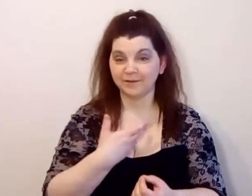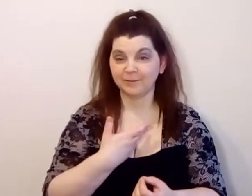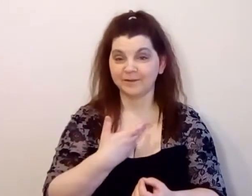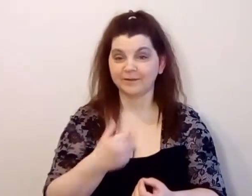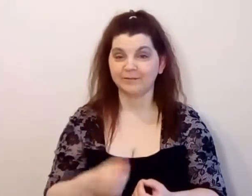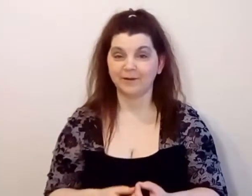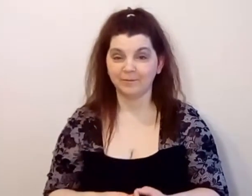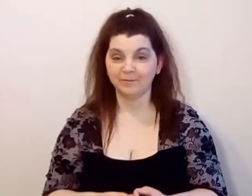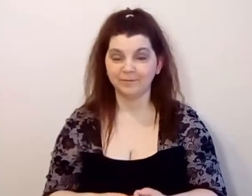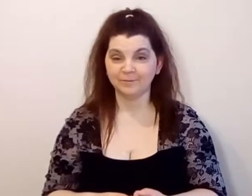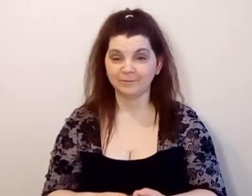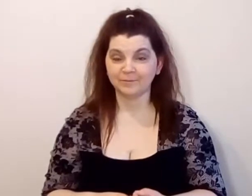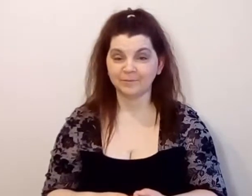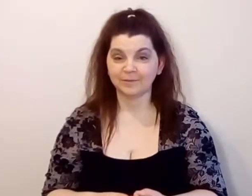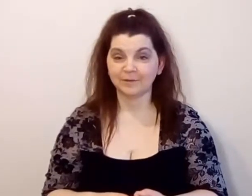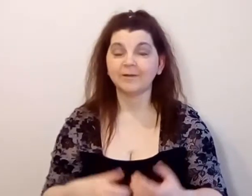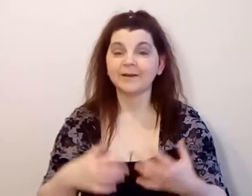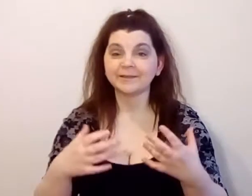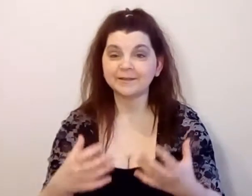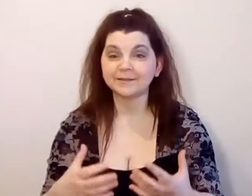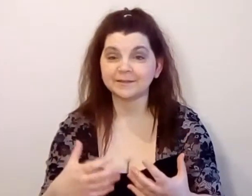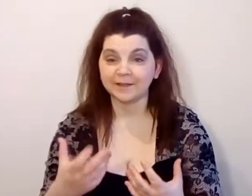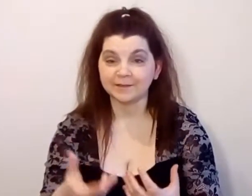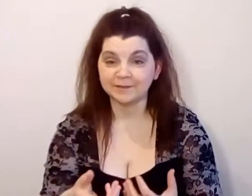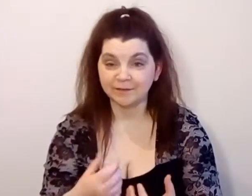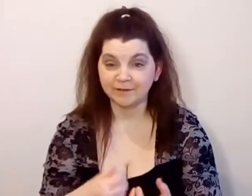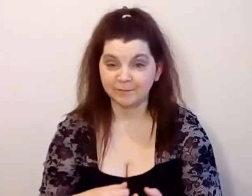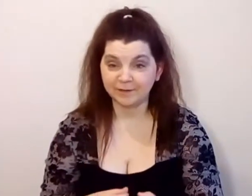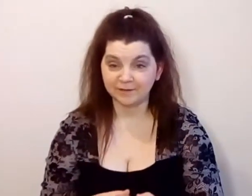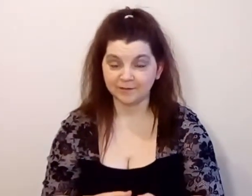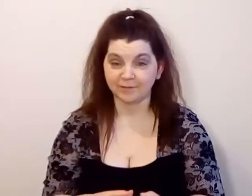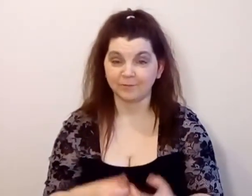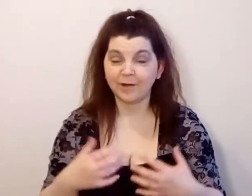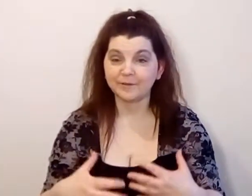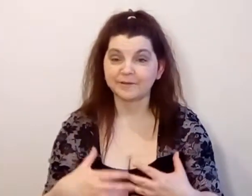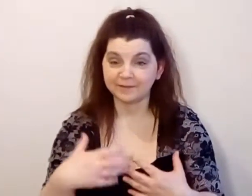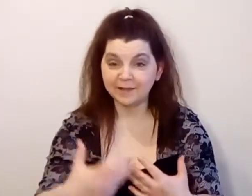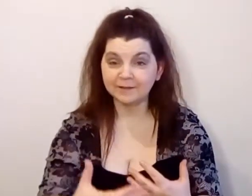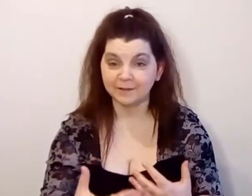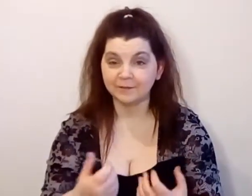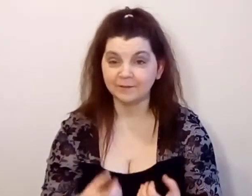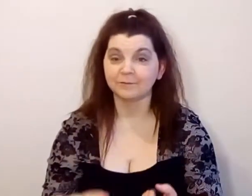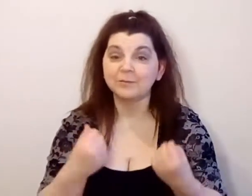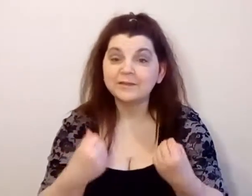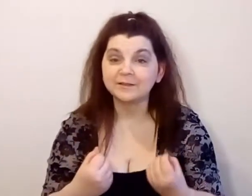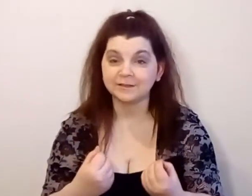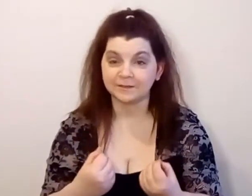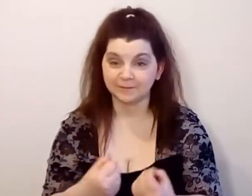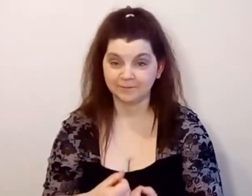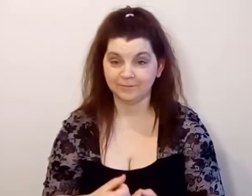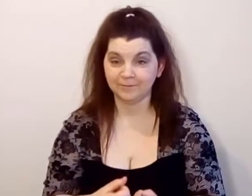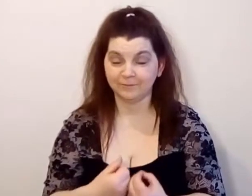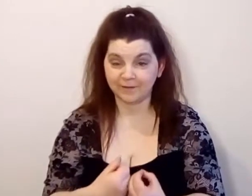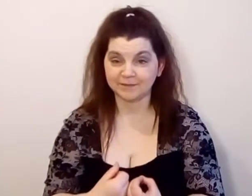именно к вам? Вы хотите стать человеком-магнитом? Вам это надо? В бизнесе ваш?